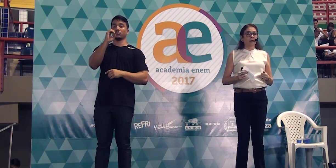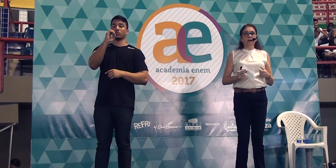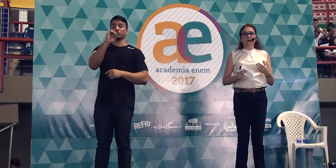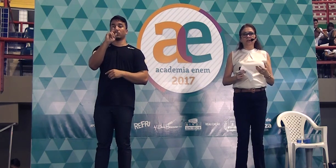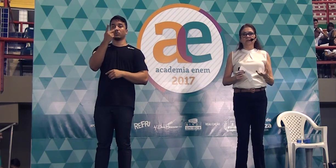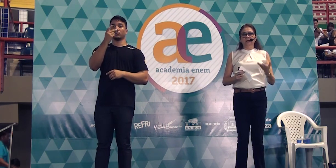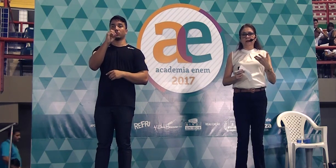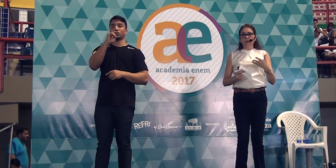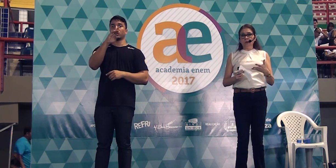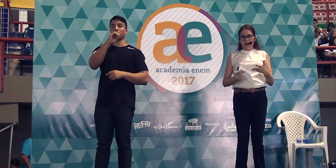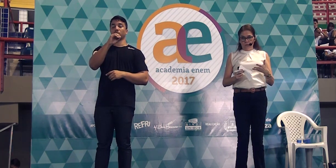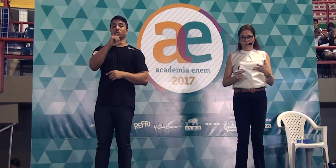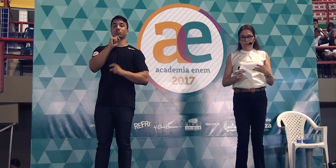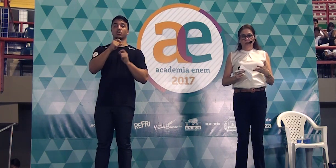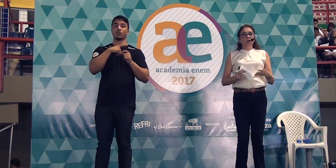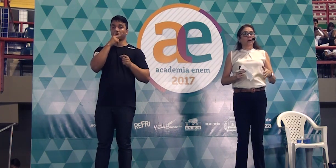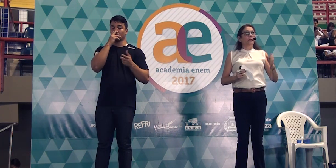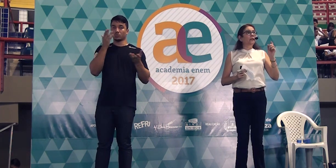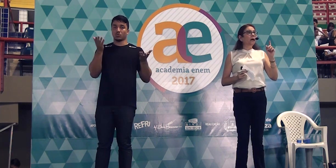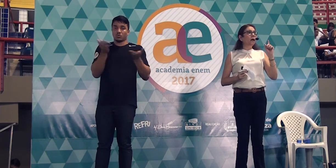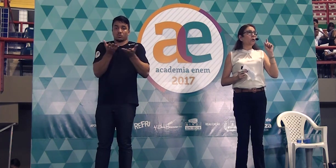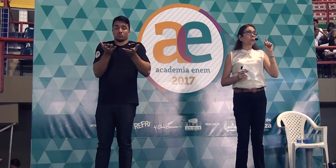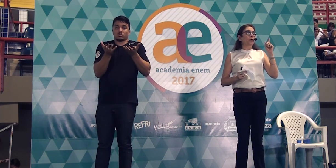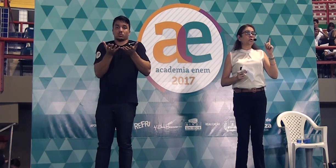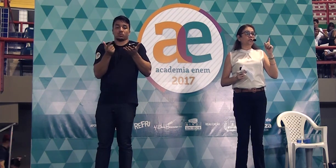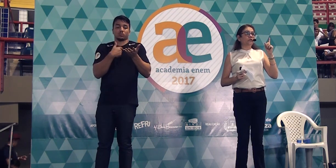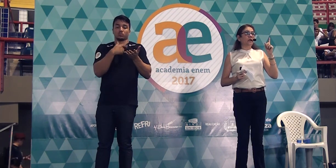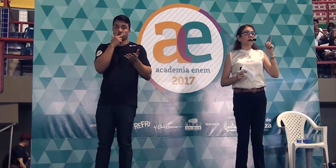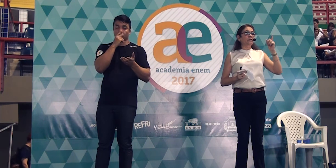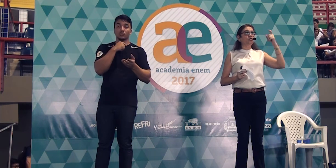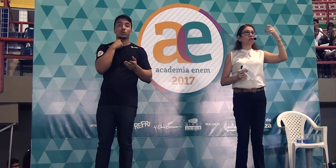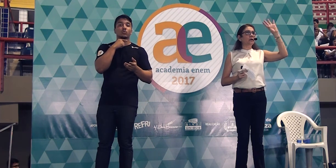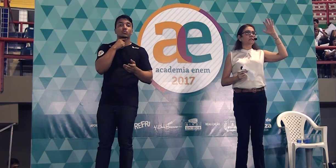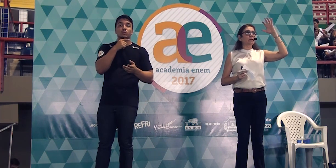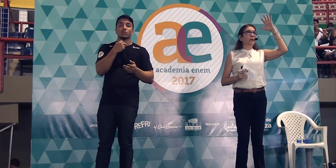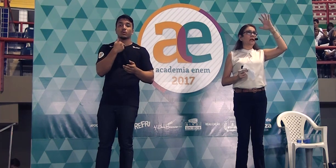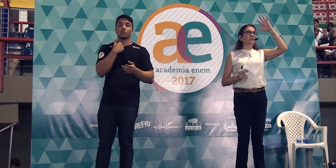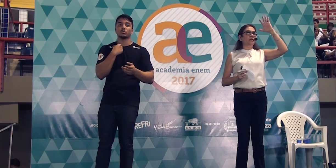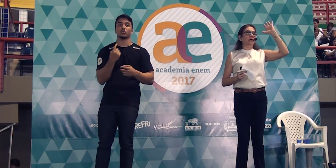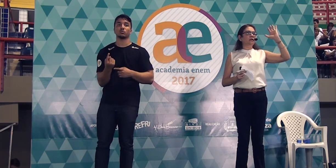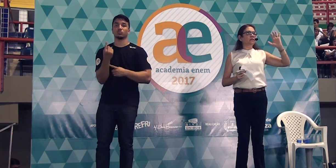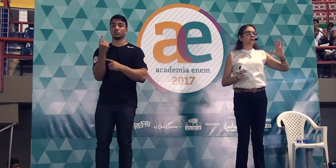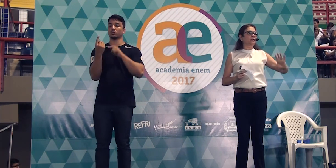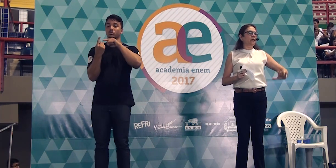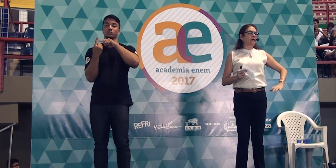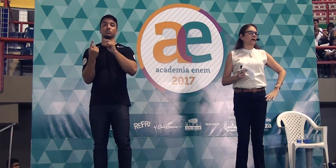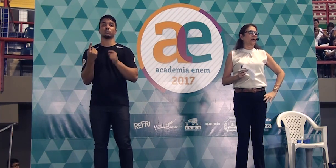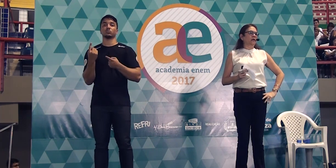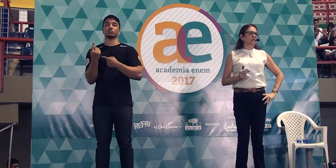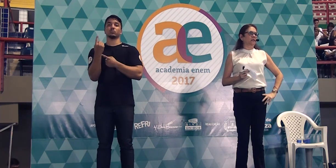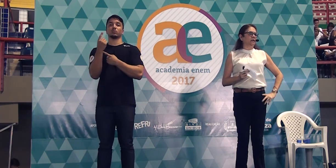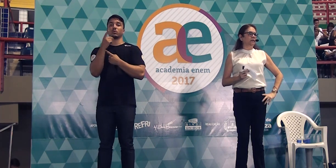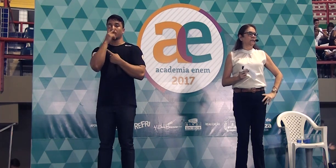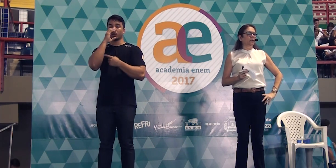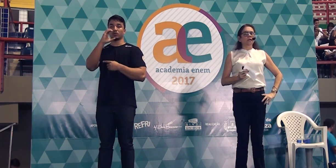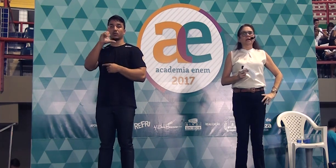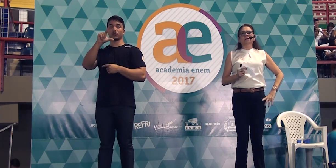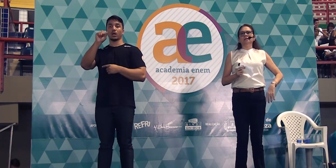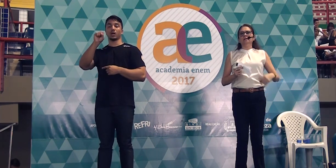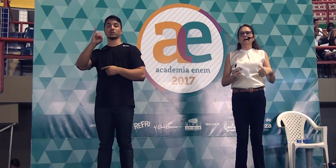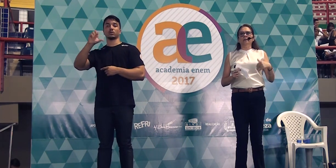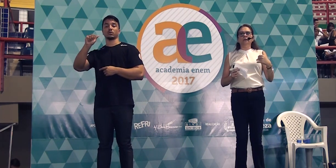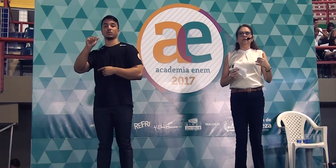H, quer dizer atual, não pode ficar só essa palavra na redação inteira, clássica,